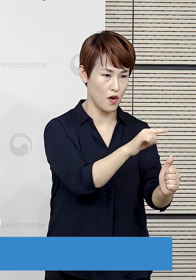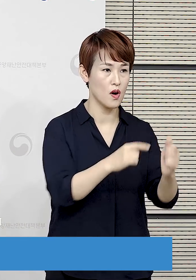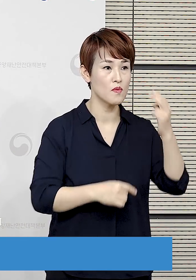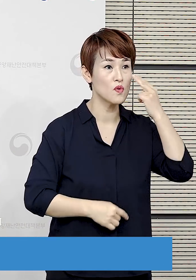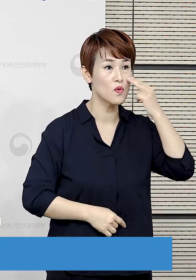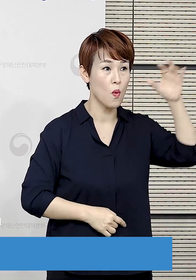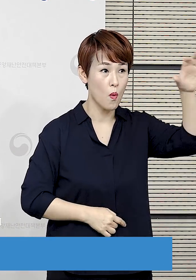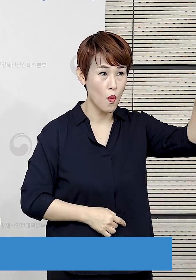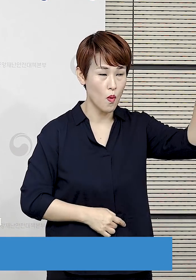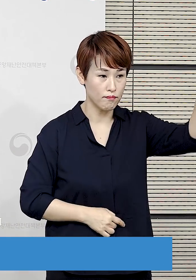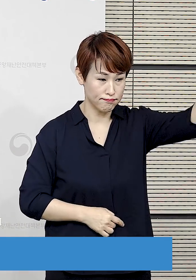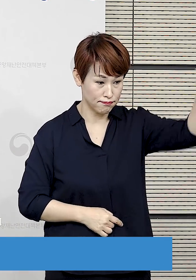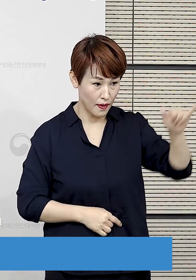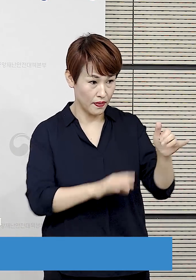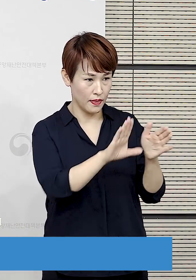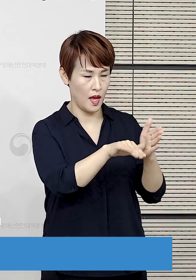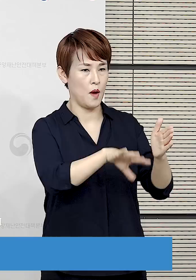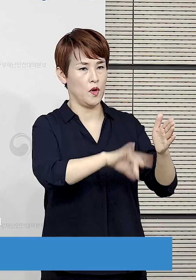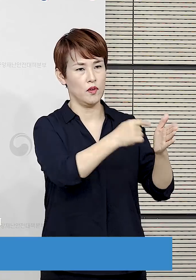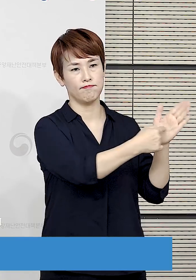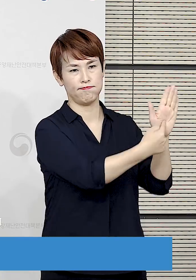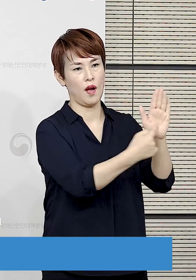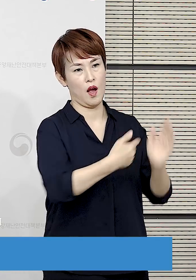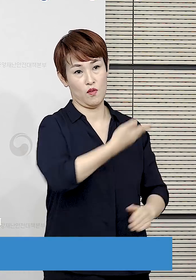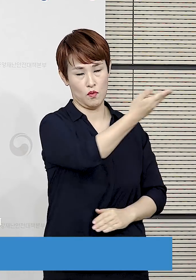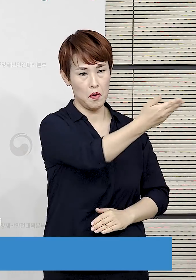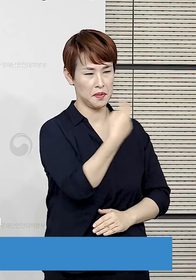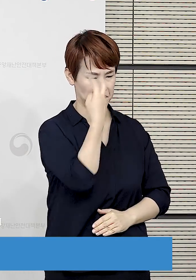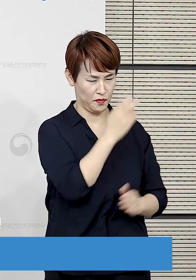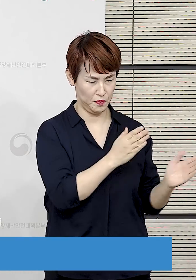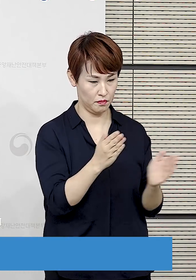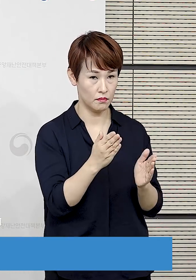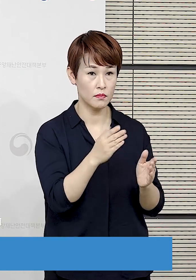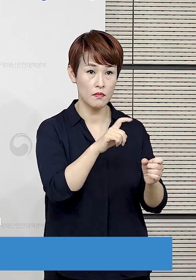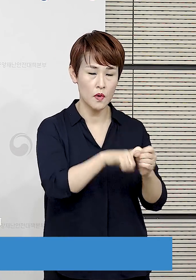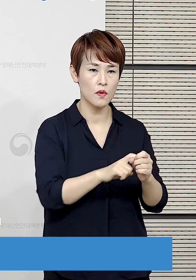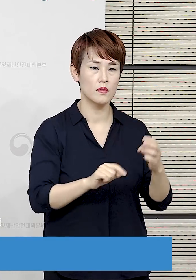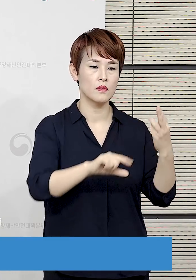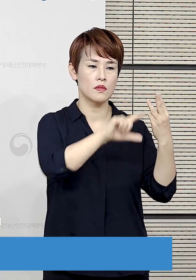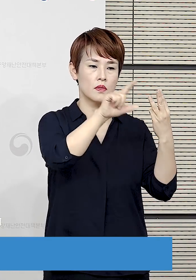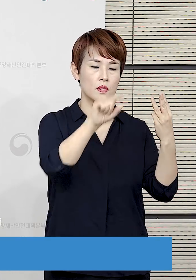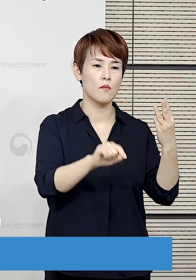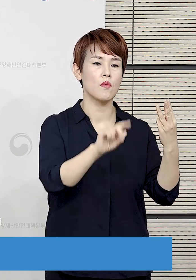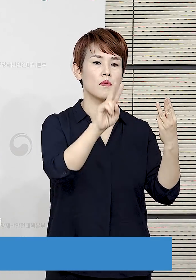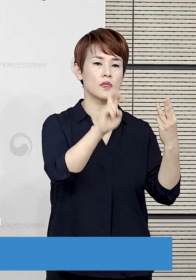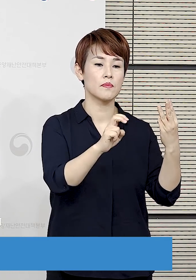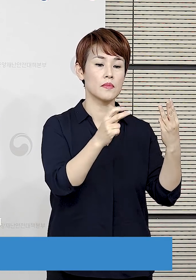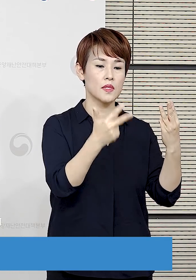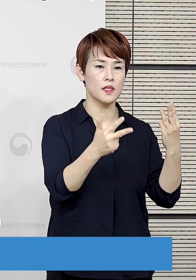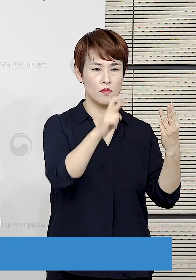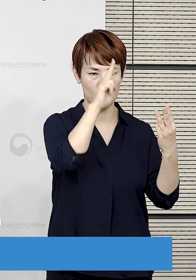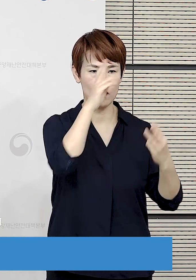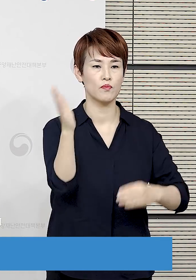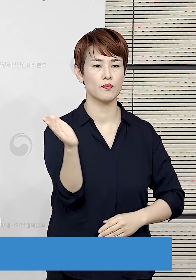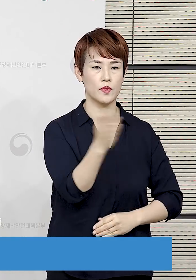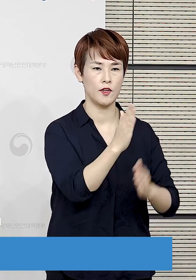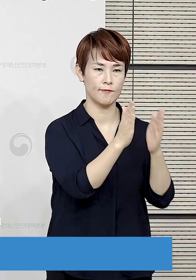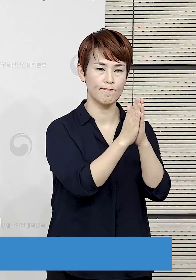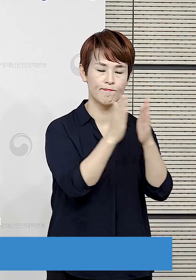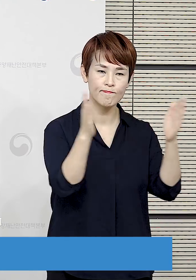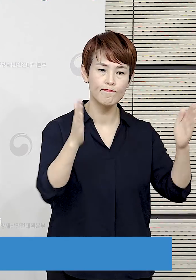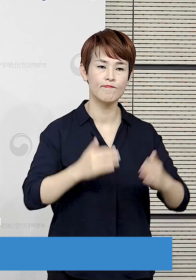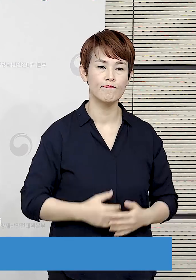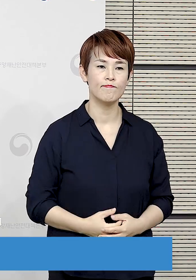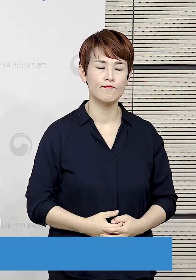조치는 미국 현지 발권 과정에서 사전 통보, 검역 준비 사항 등을 고려하여 3월 27일 금요일 0시를